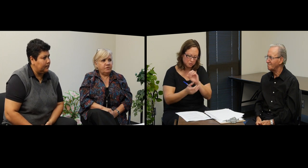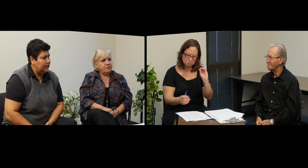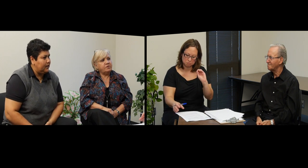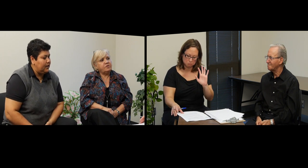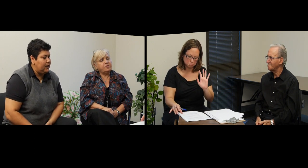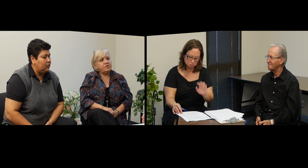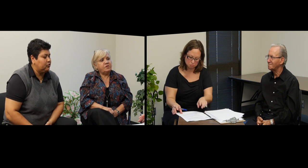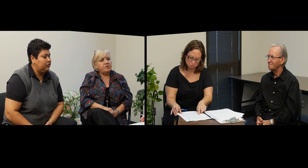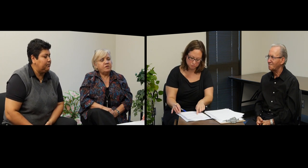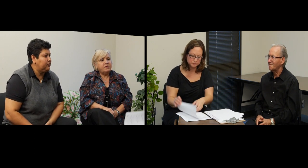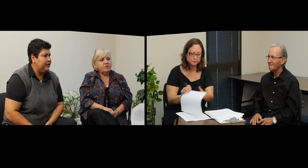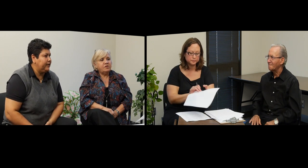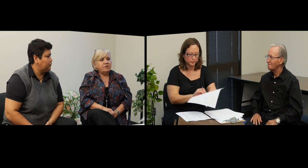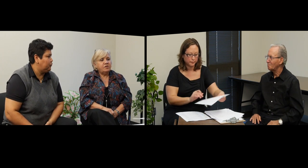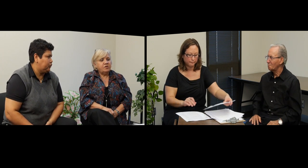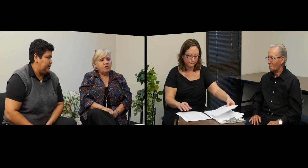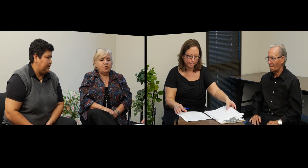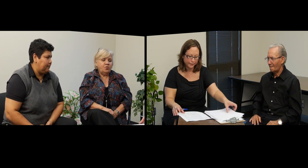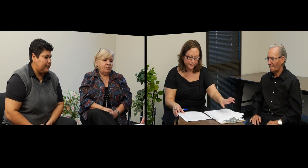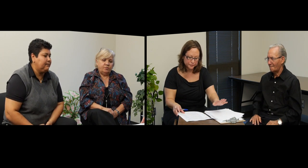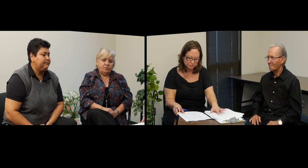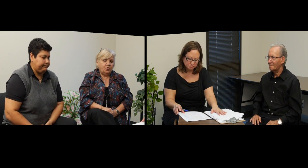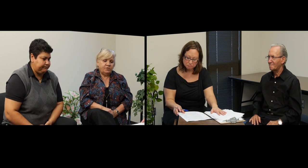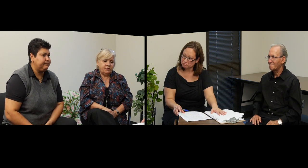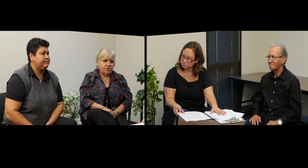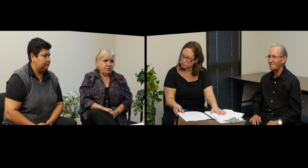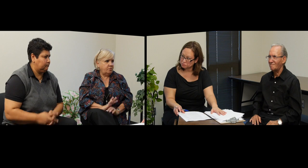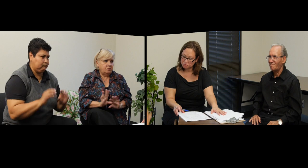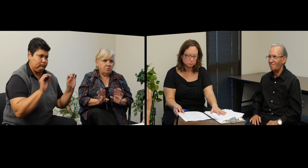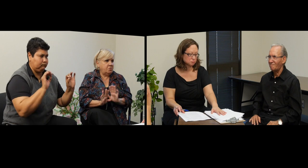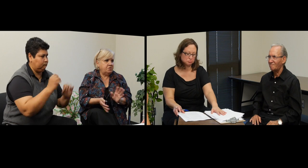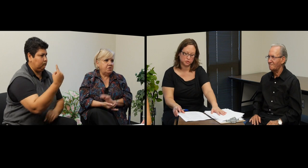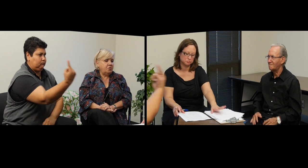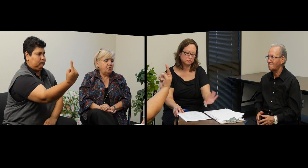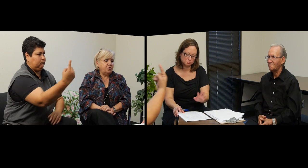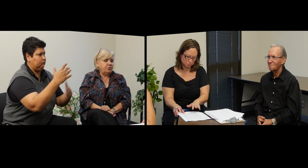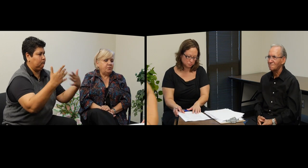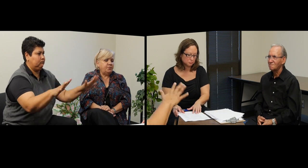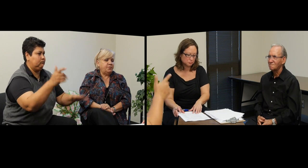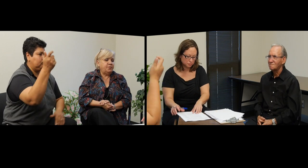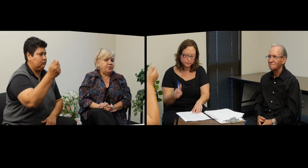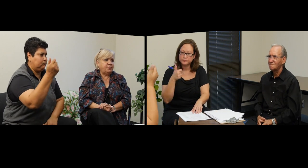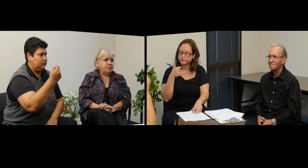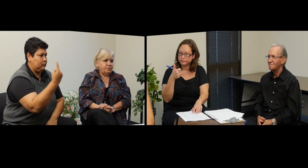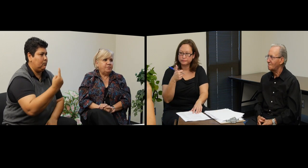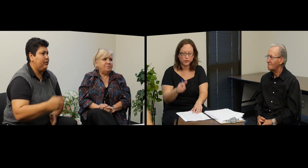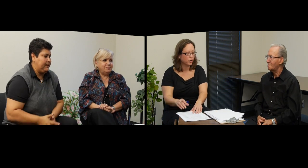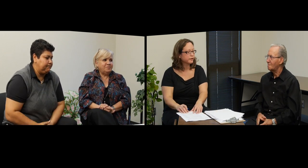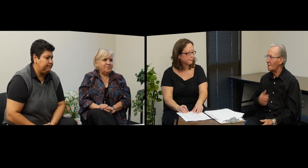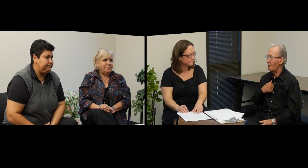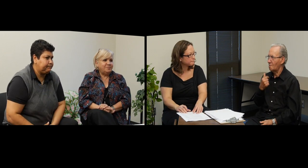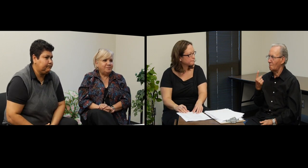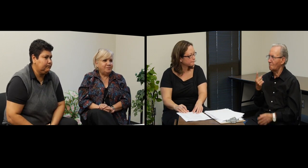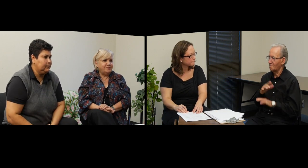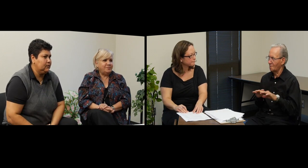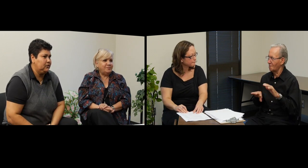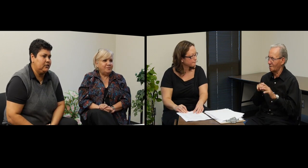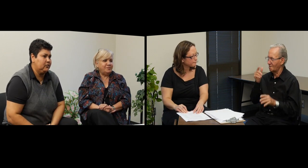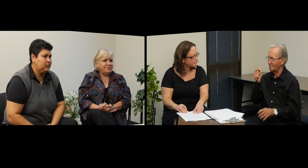Y otros tipos de ingresos no tienen, ¿verdad? No, ese, ese es el único. Muy bien. Sí, es